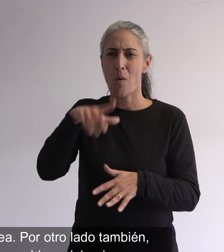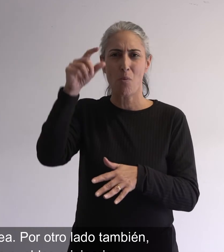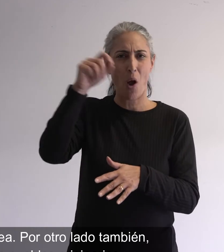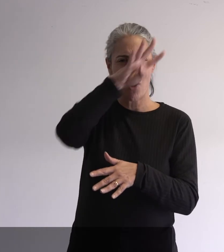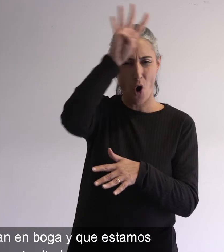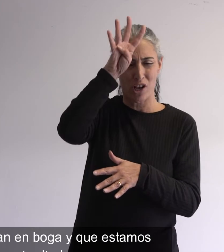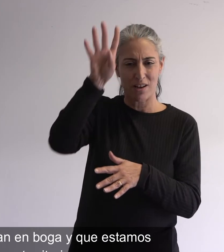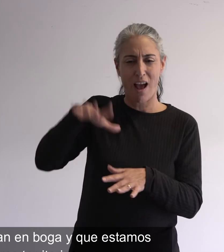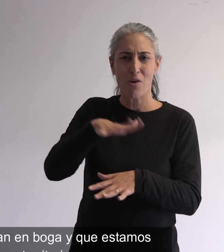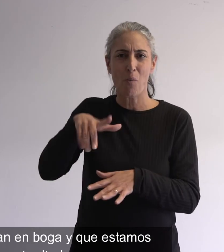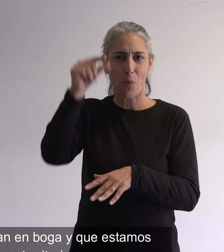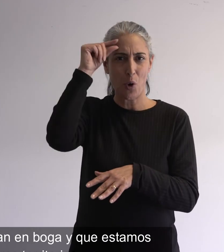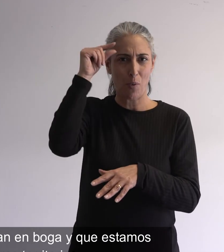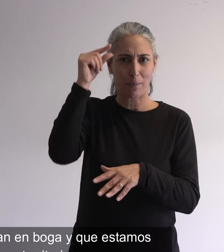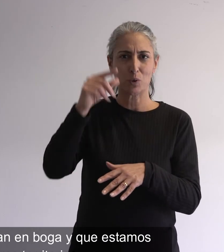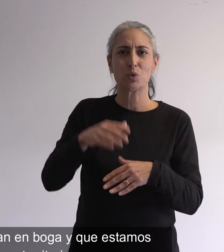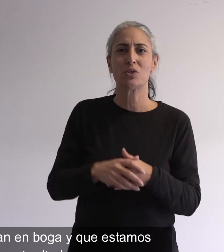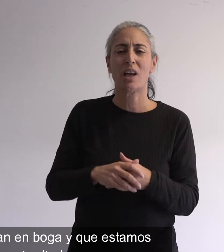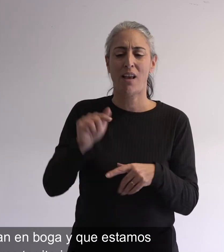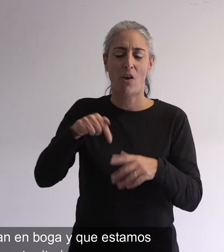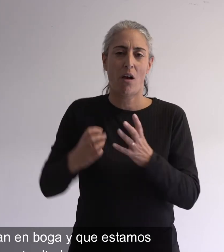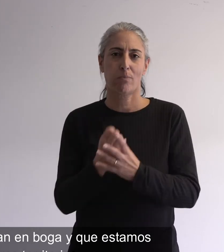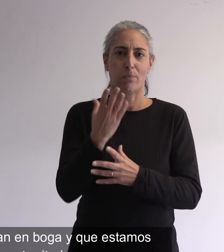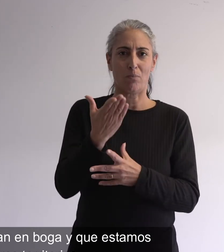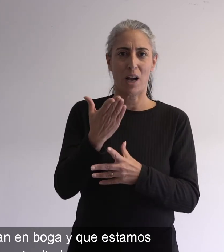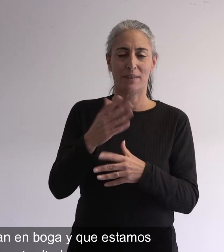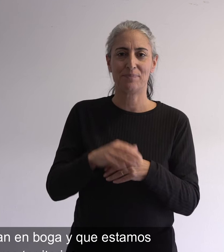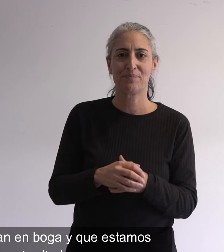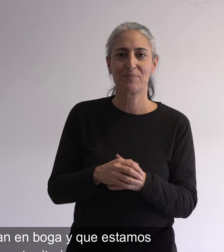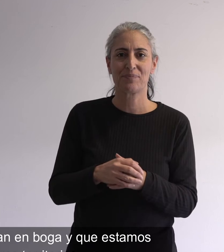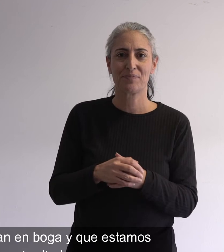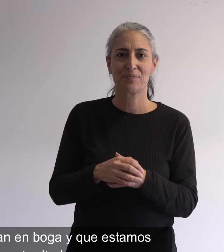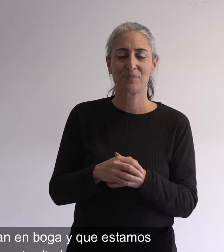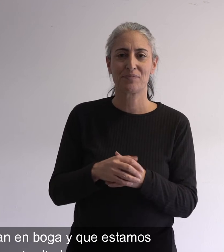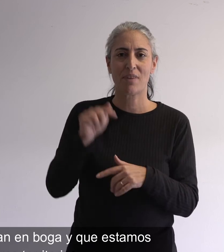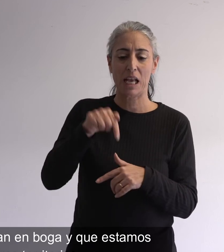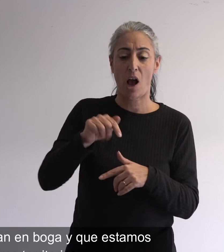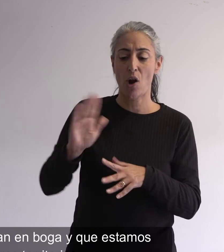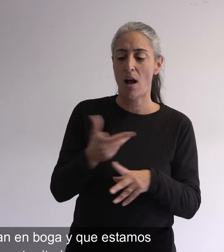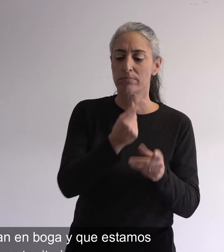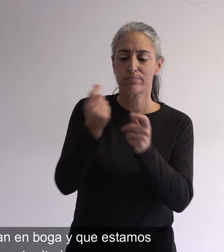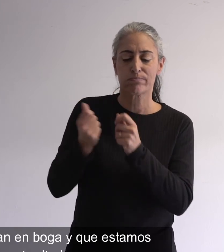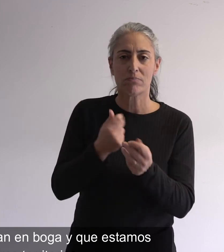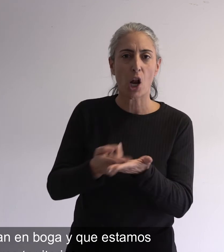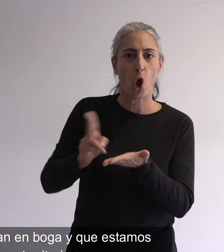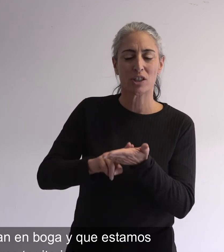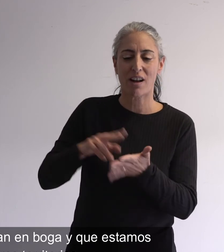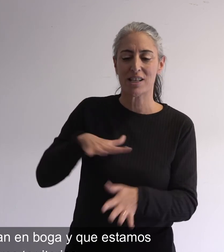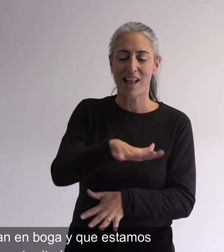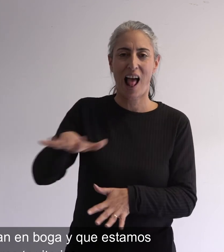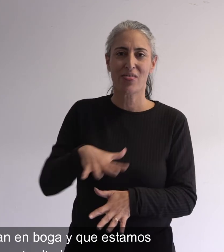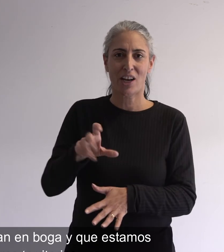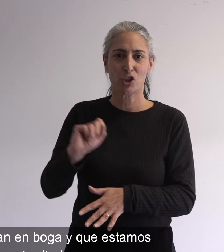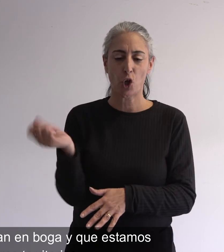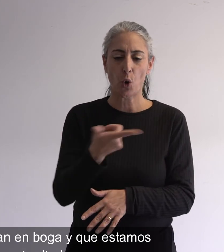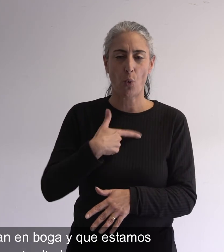los pueblos regionales, del pueblo mapuche, que está tan en boga y que estamos reivindicando reivindicando nuestros